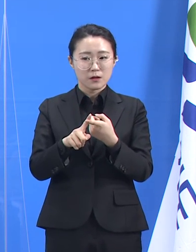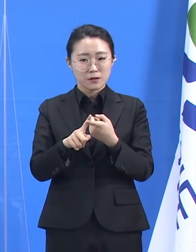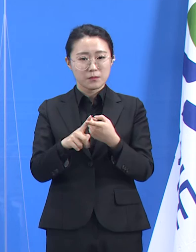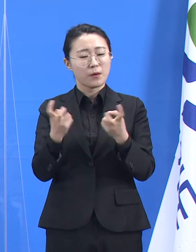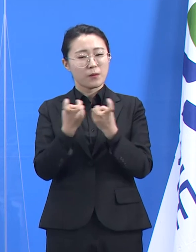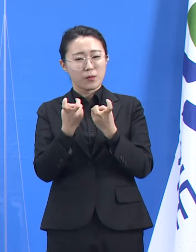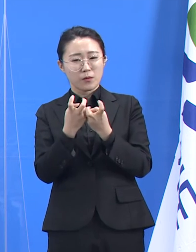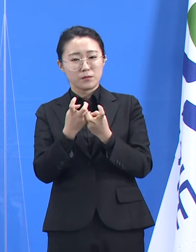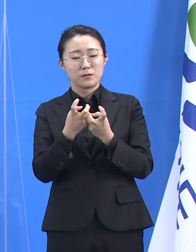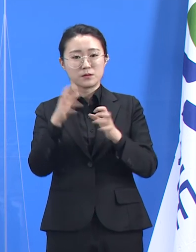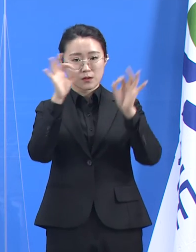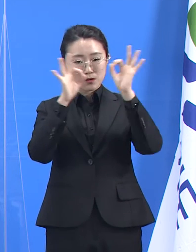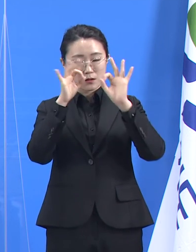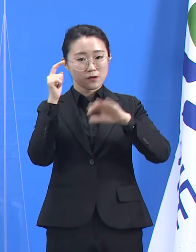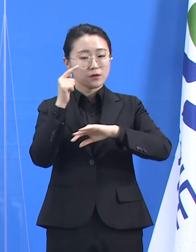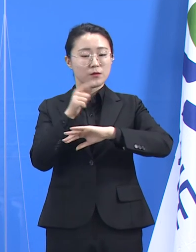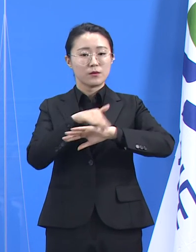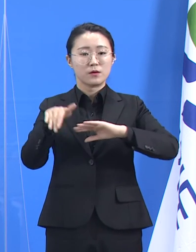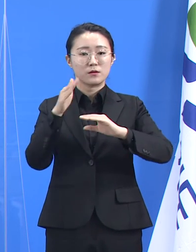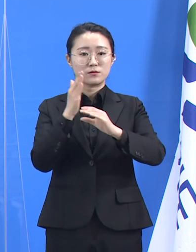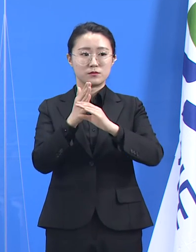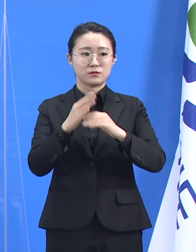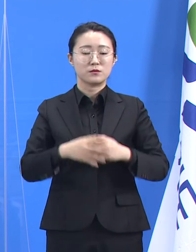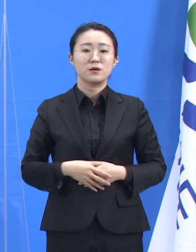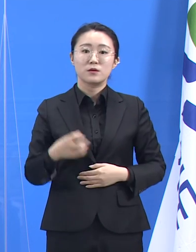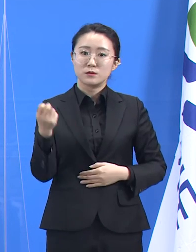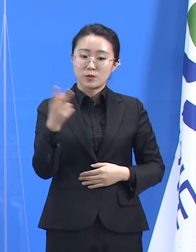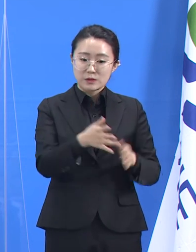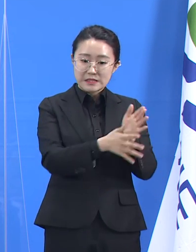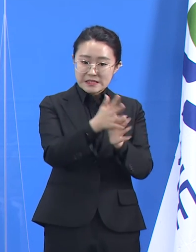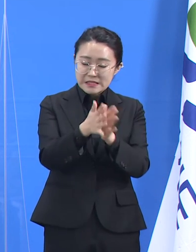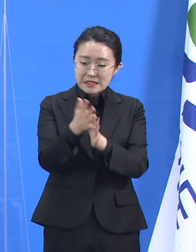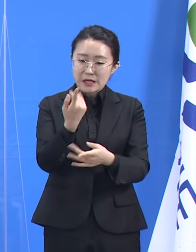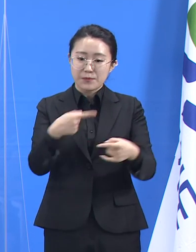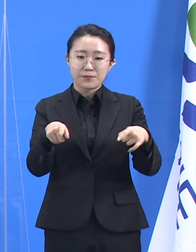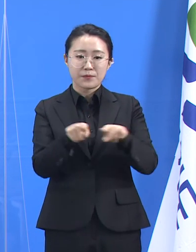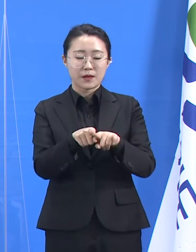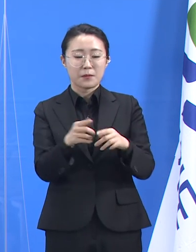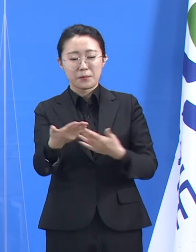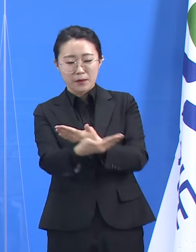현장을 가장 잘 아는 시군과도 소통도 강화해 가겠습니다.